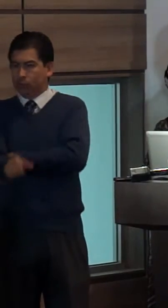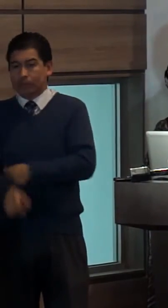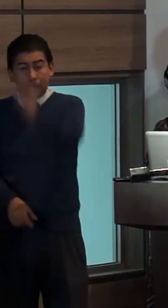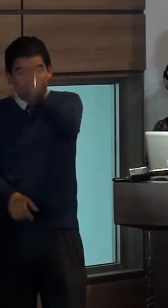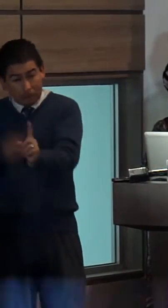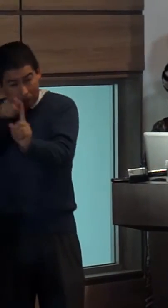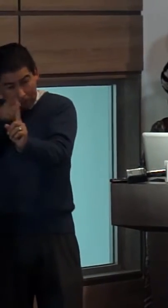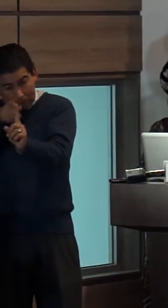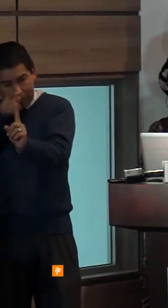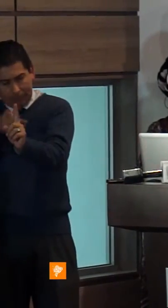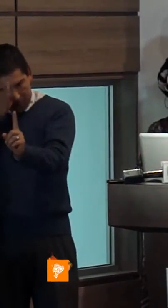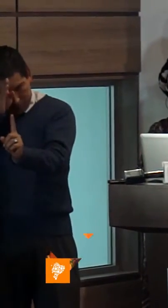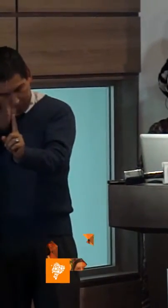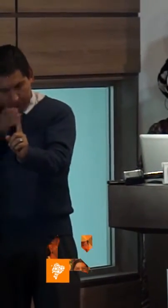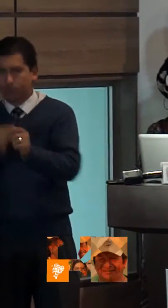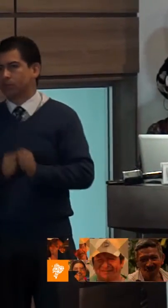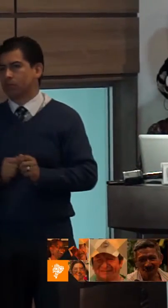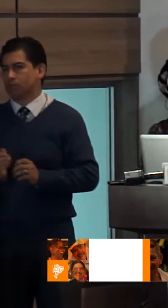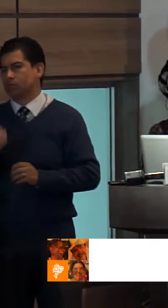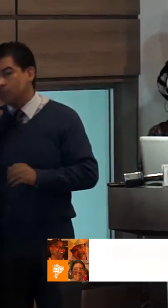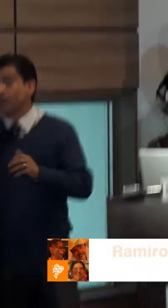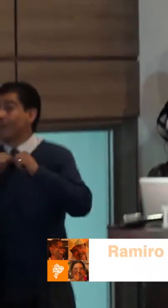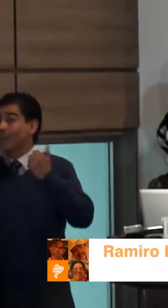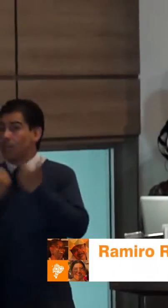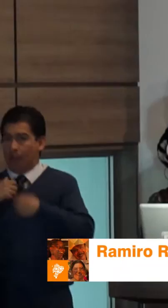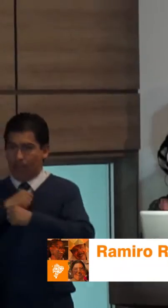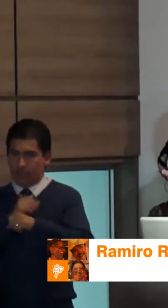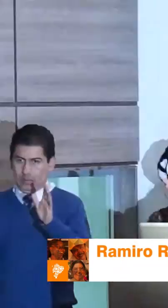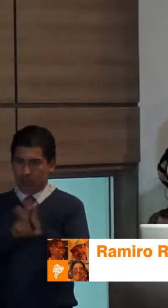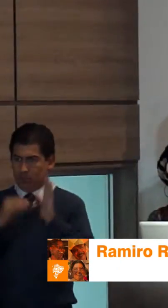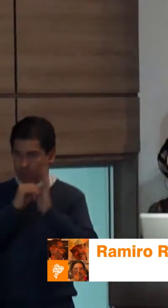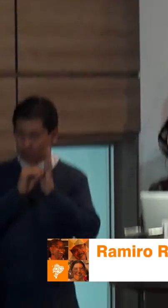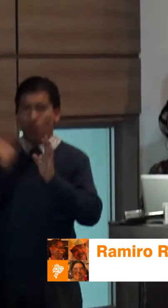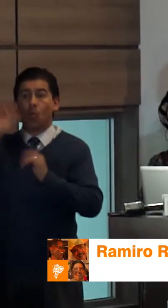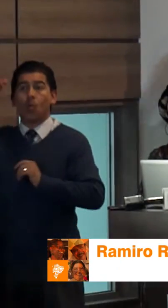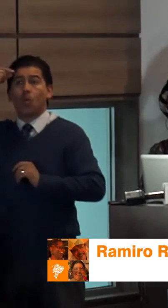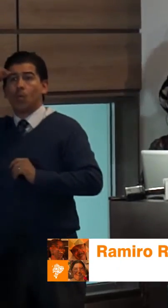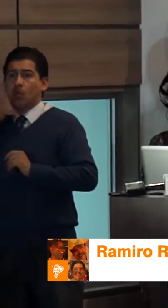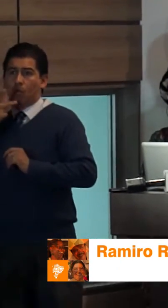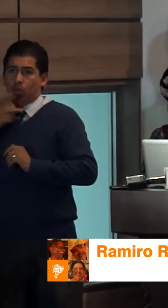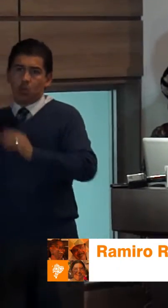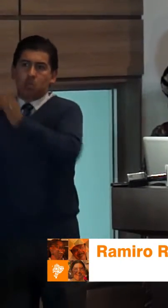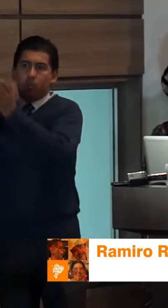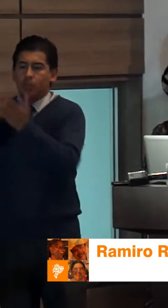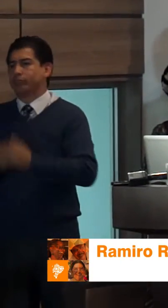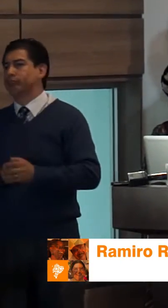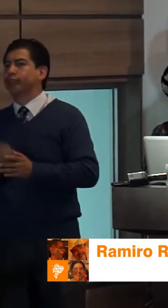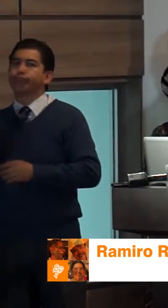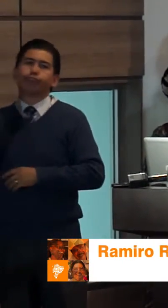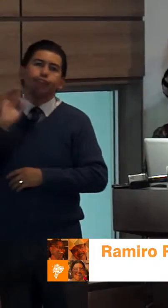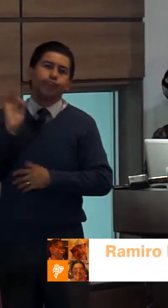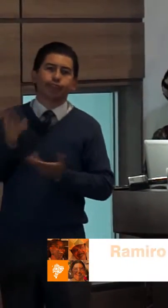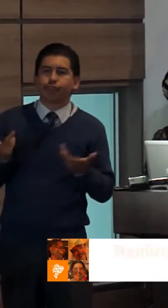cuando conversamos sobre una ley que ha sido dada por la Asamblea una política pública que puede descansar en templades una